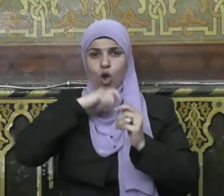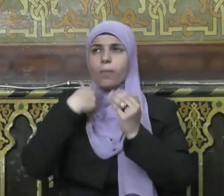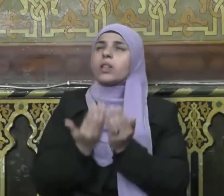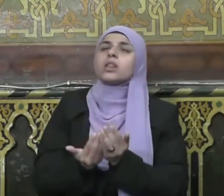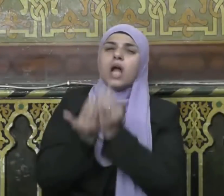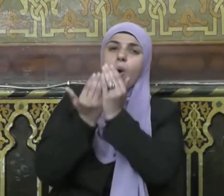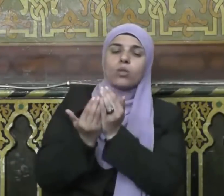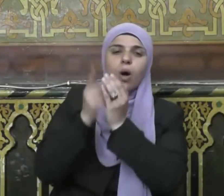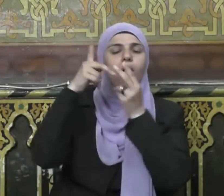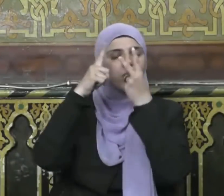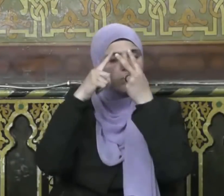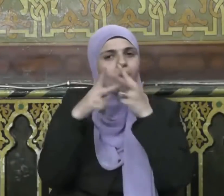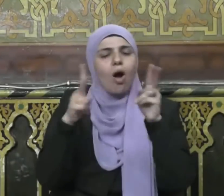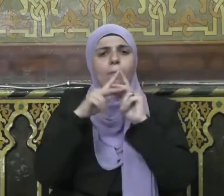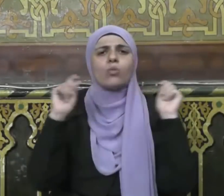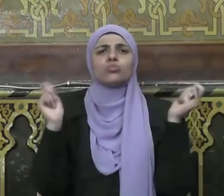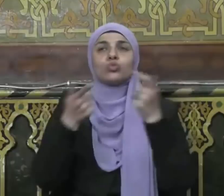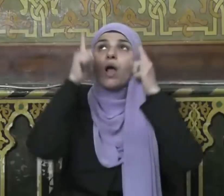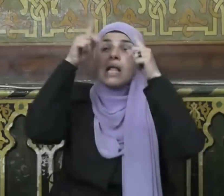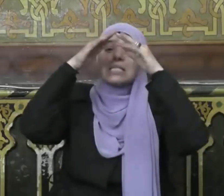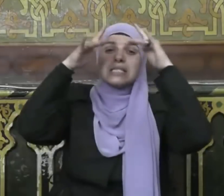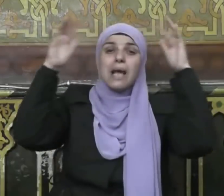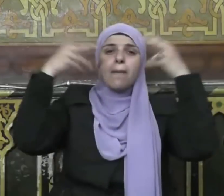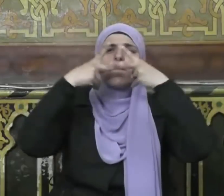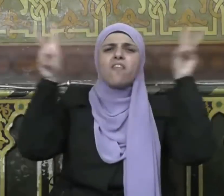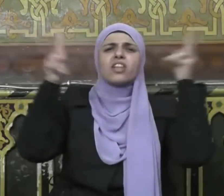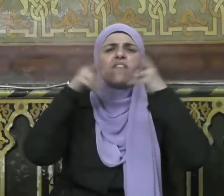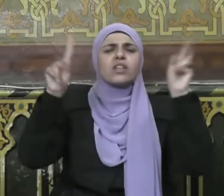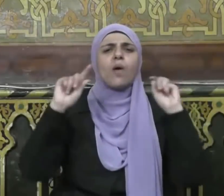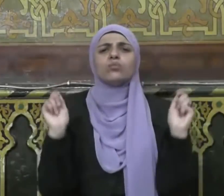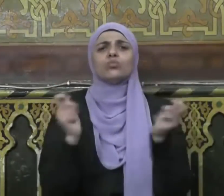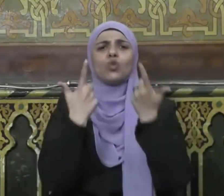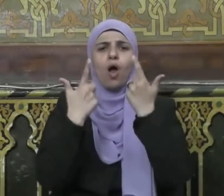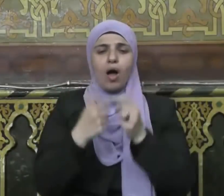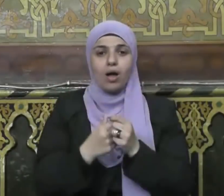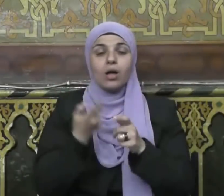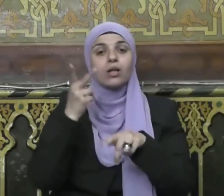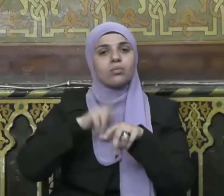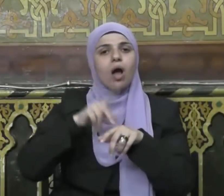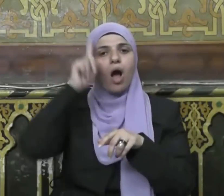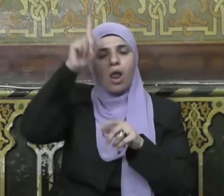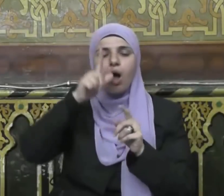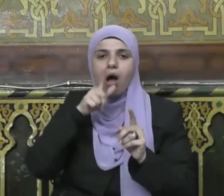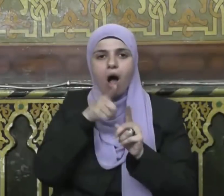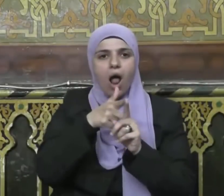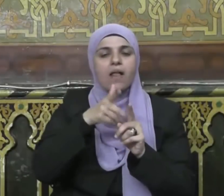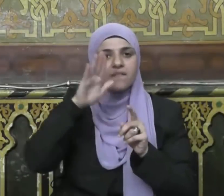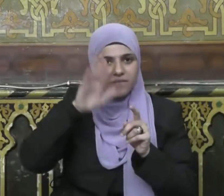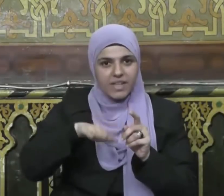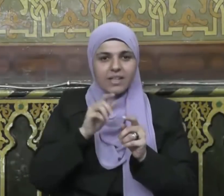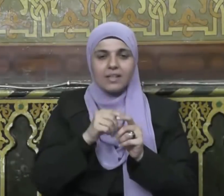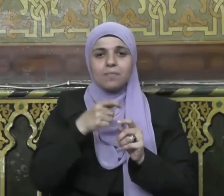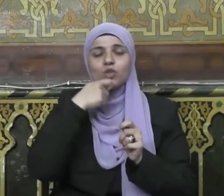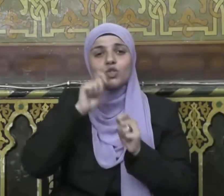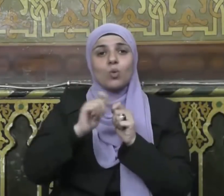صلى الله عليه وسلم إذا كان أول ليلة من رمضان سفضت